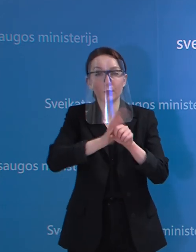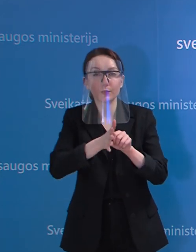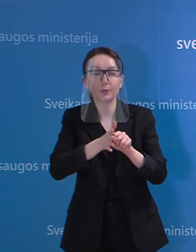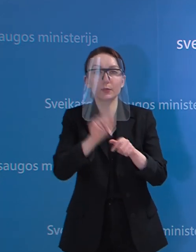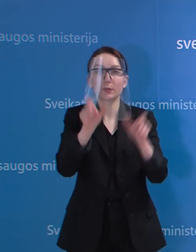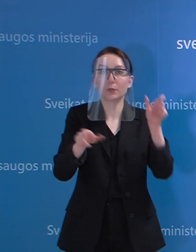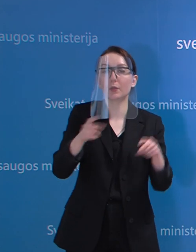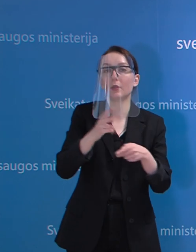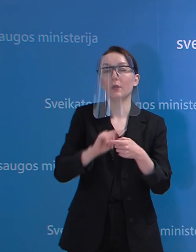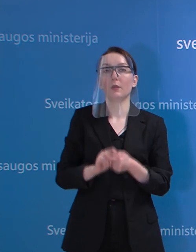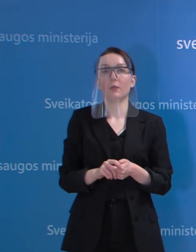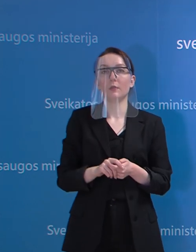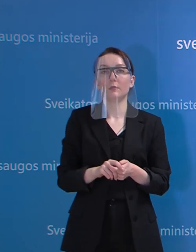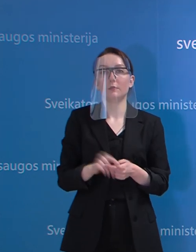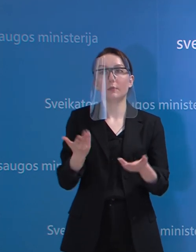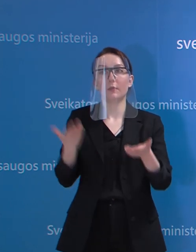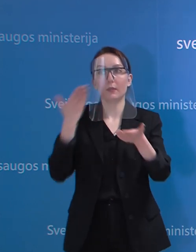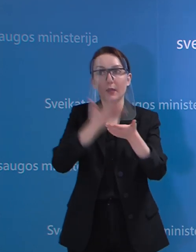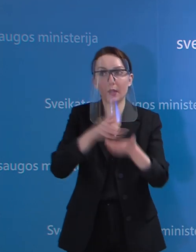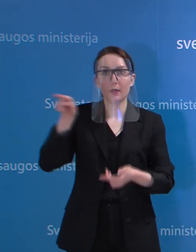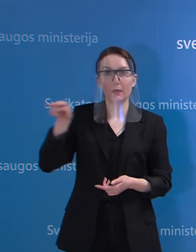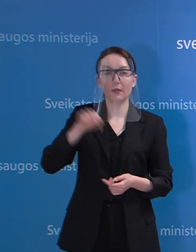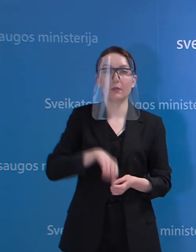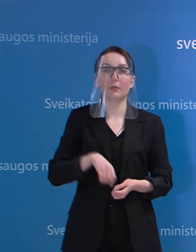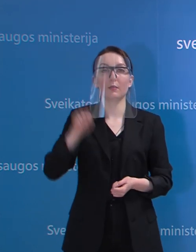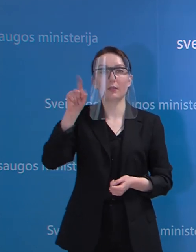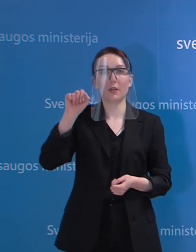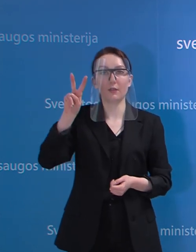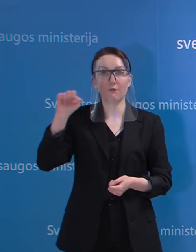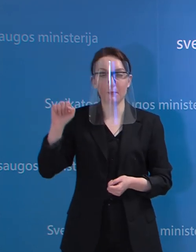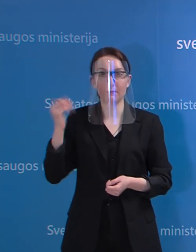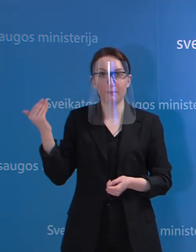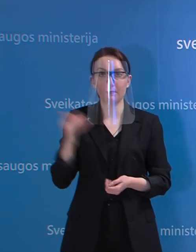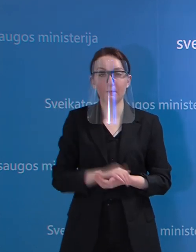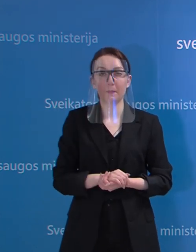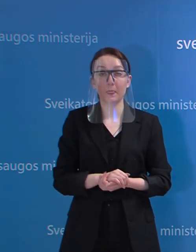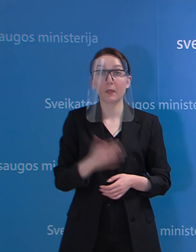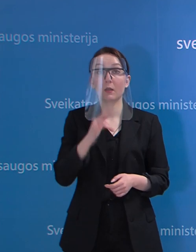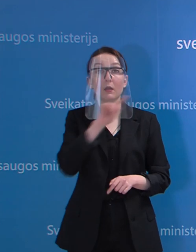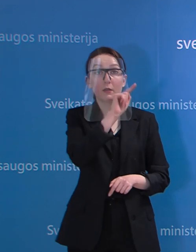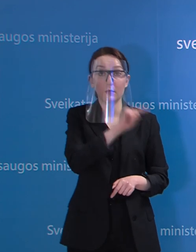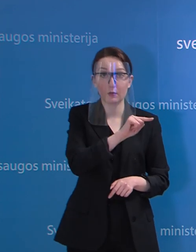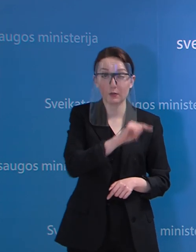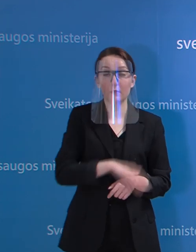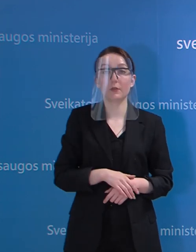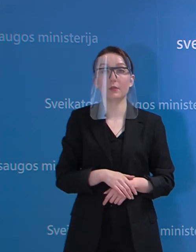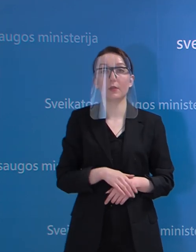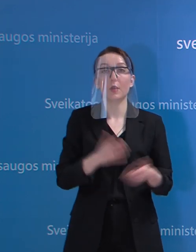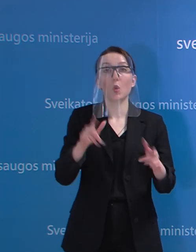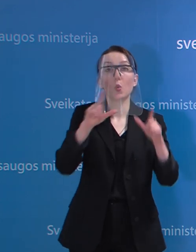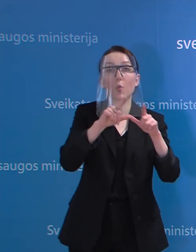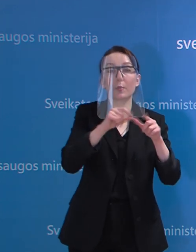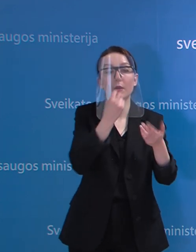jų epidemiologiją teikia būtent paminėta epidemiologija. Galbūt jau yra nuspręsta, ką darysite su